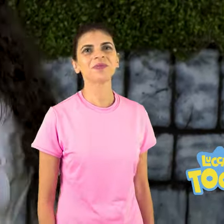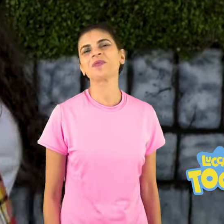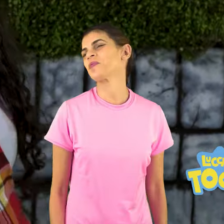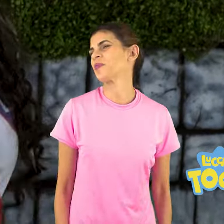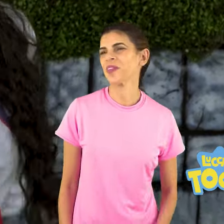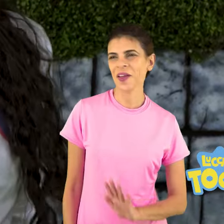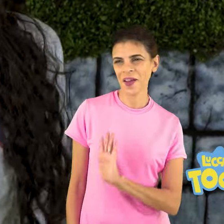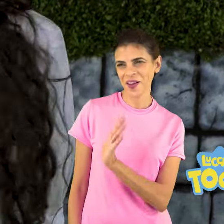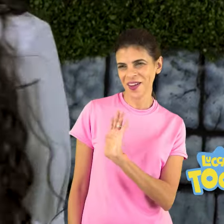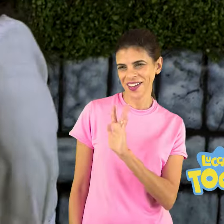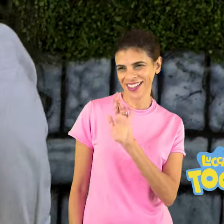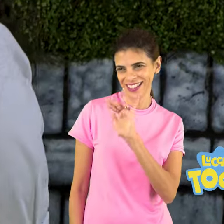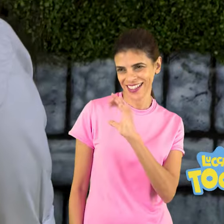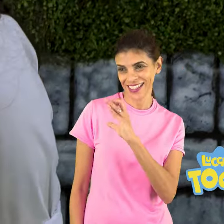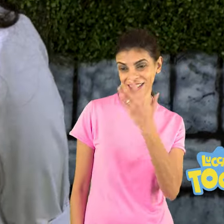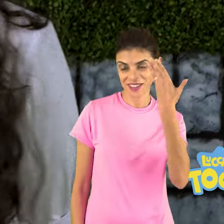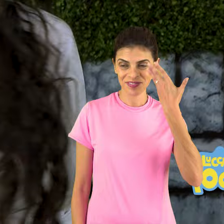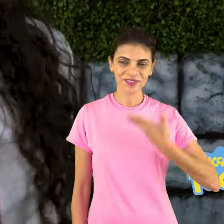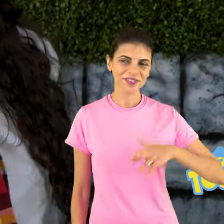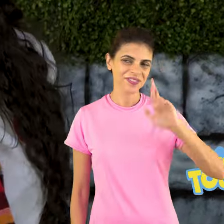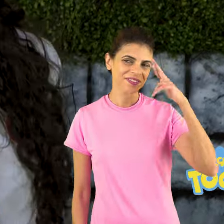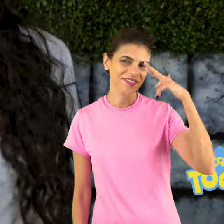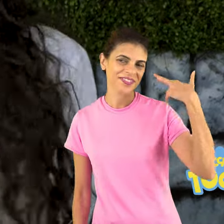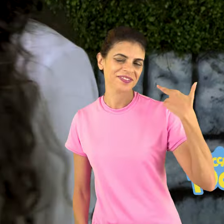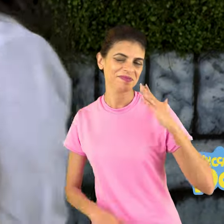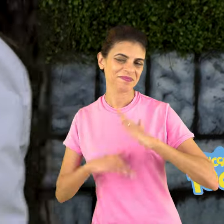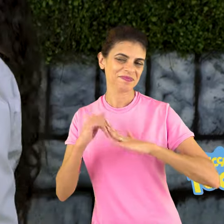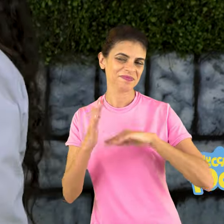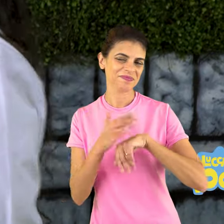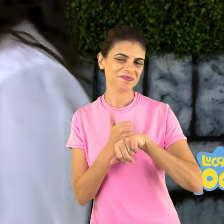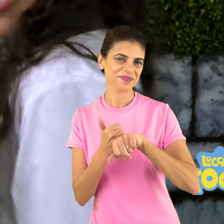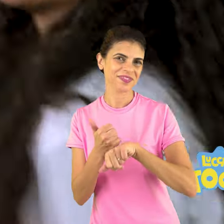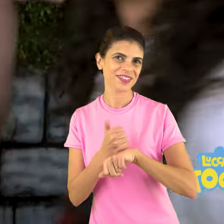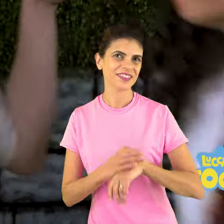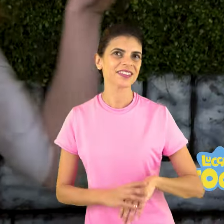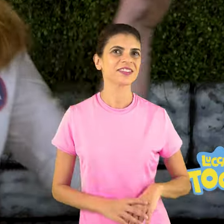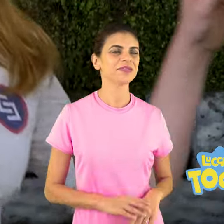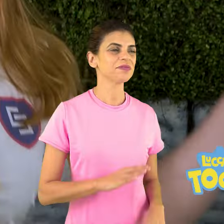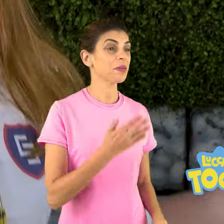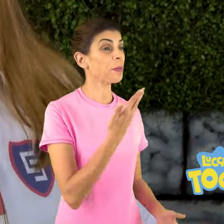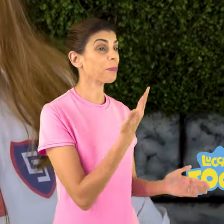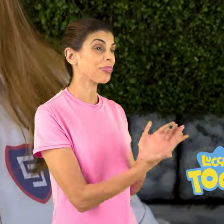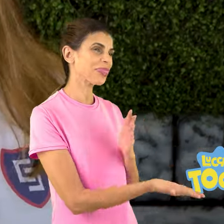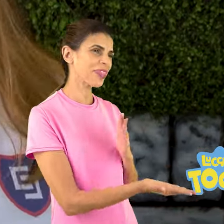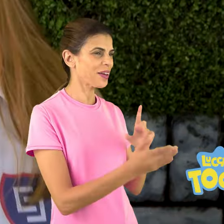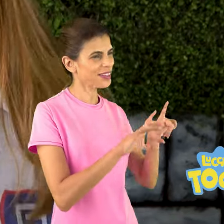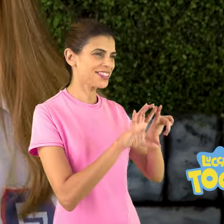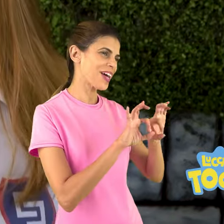Oi, Rick. Eu sou a Raíssa Profissa. Que perdeu e virou salsicha.